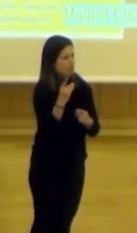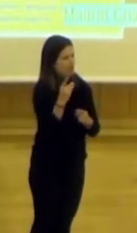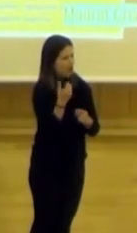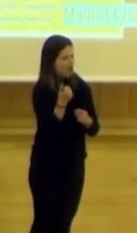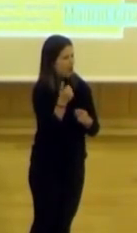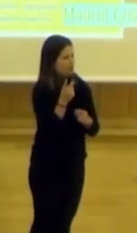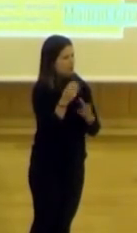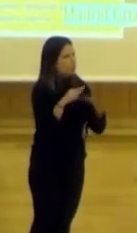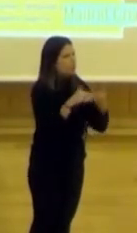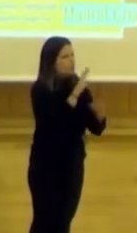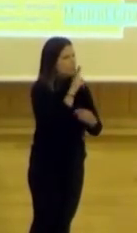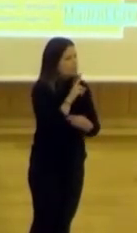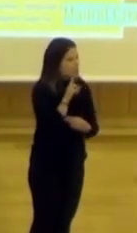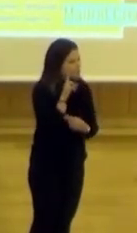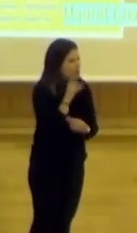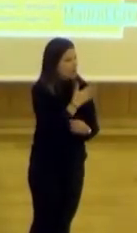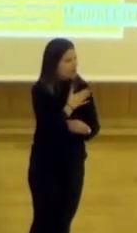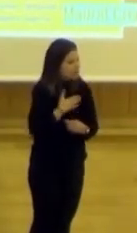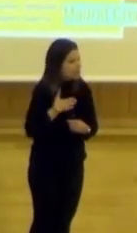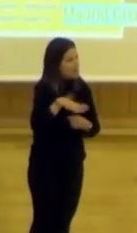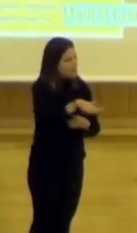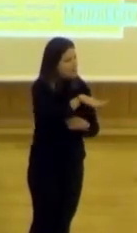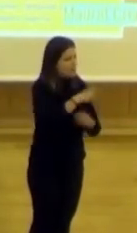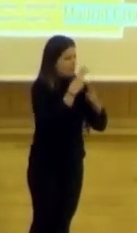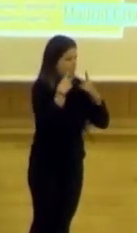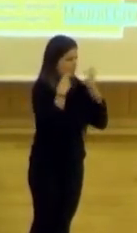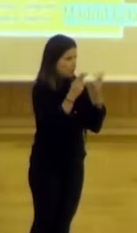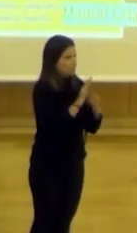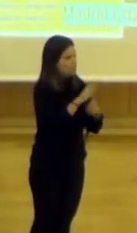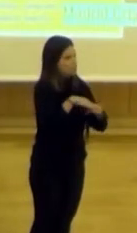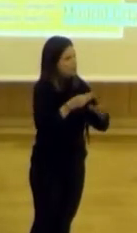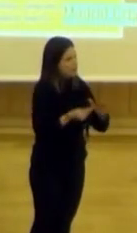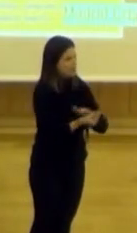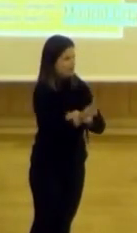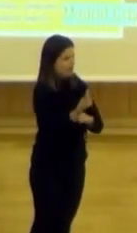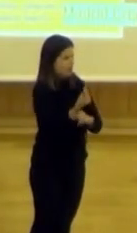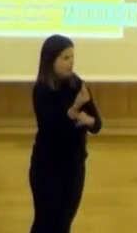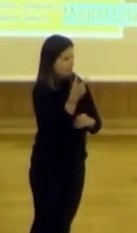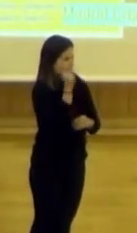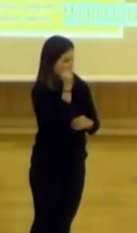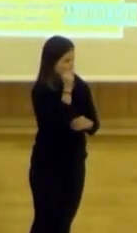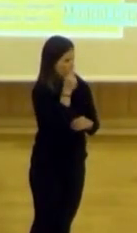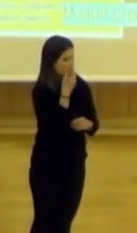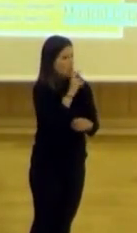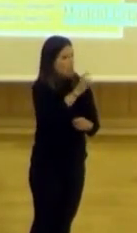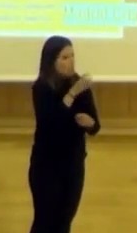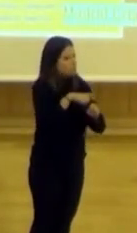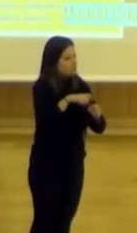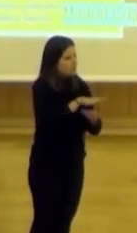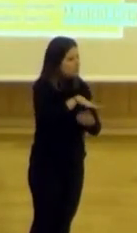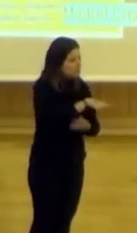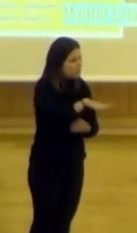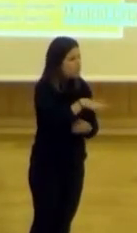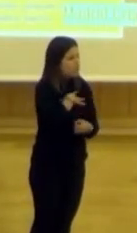un grupo de mamás que quería tener espacios públicos donde criar los chicos. Y no se refería a un parque, sino otro tipo de espacio donde